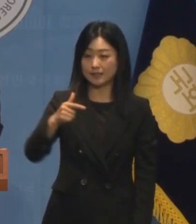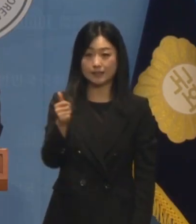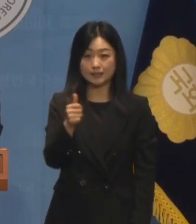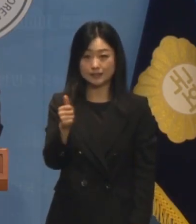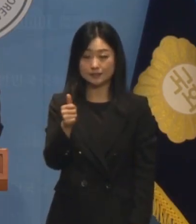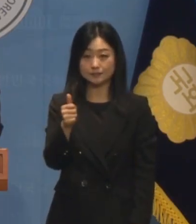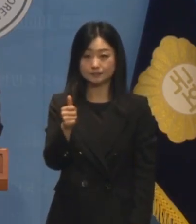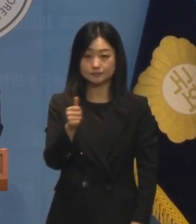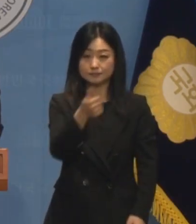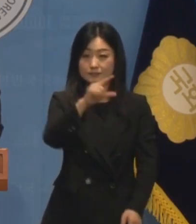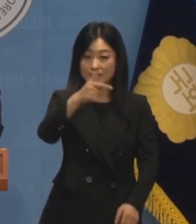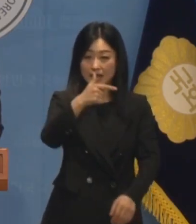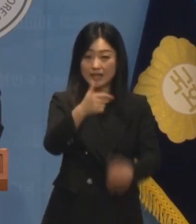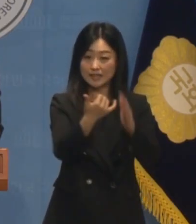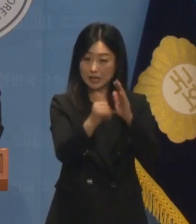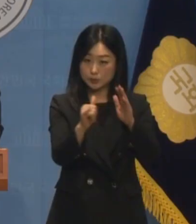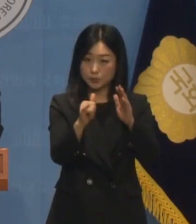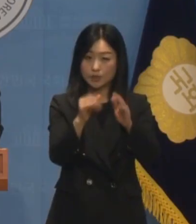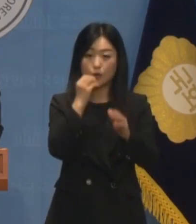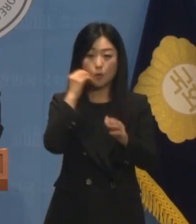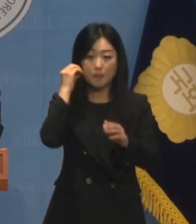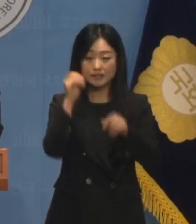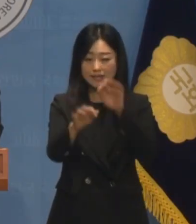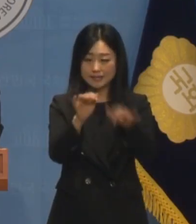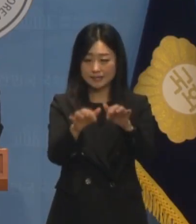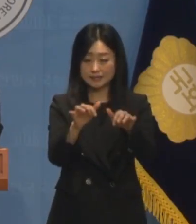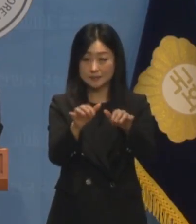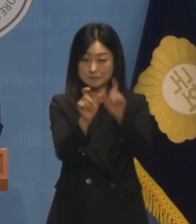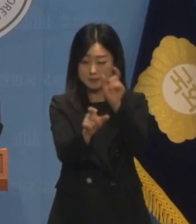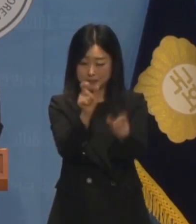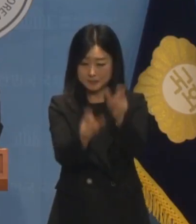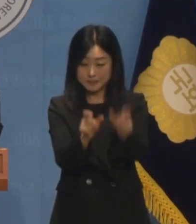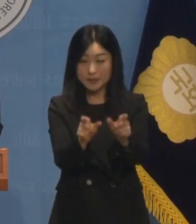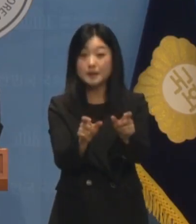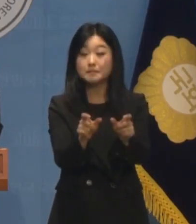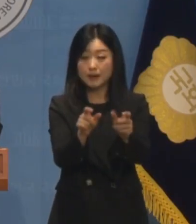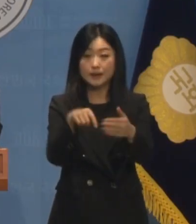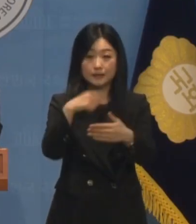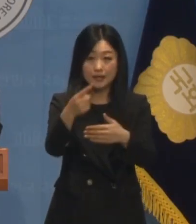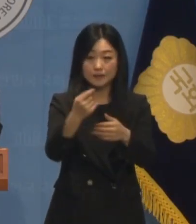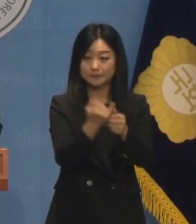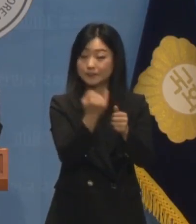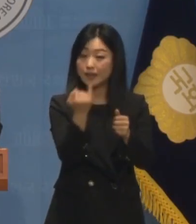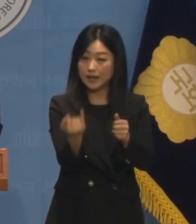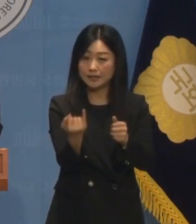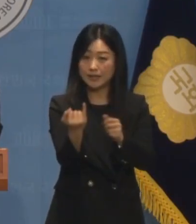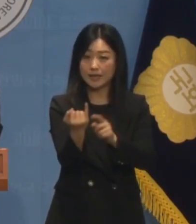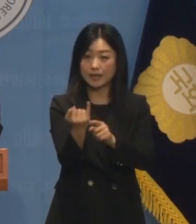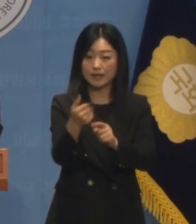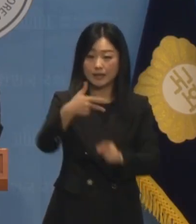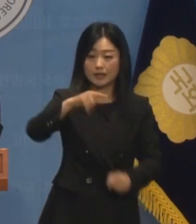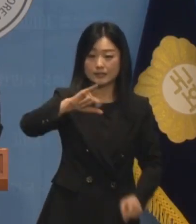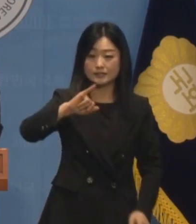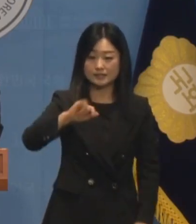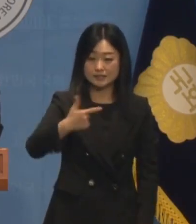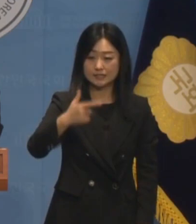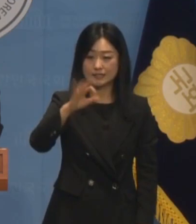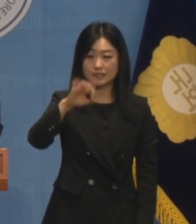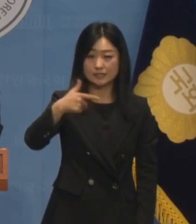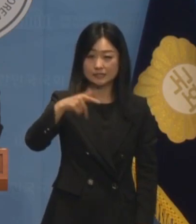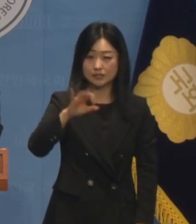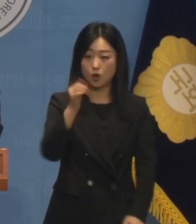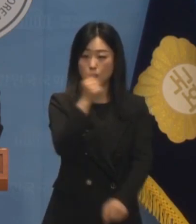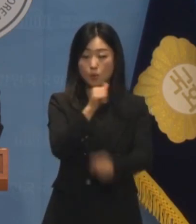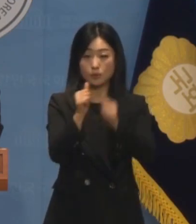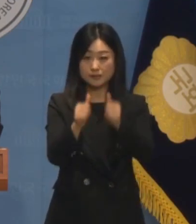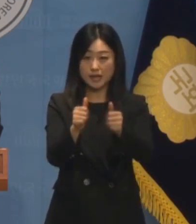가족이 당원 게시판에 글을 썼고 특히 한동훈 대표의 아내인 진은정 변호사가 다른